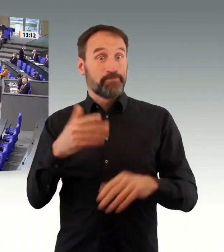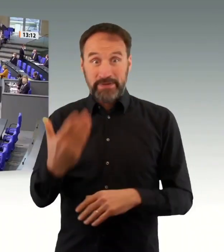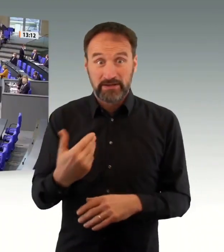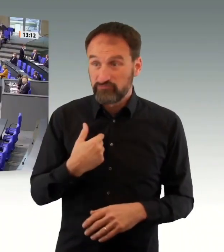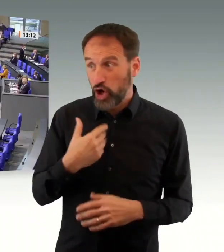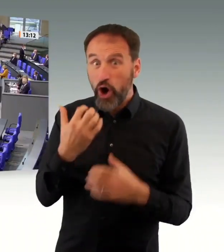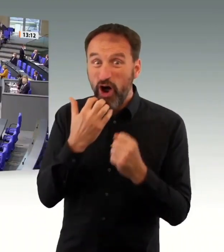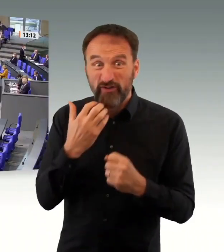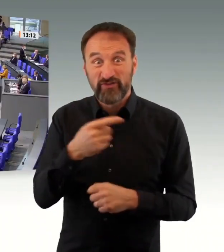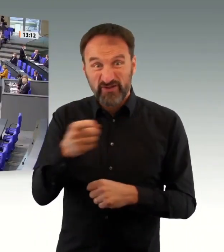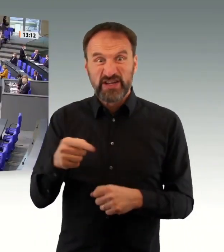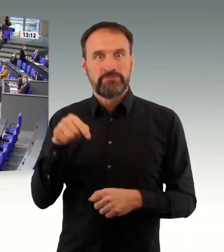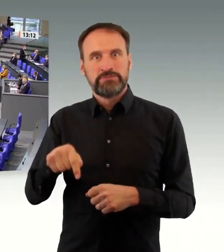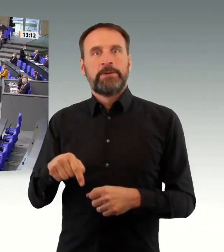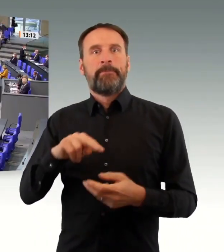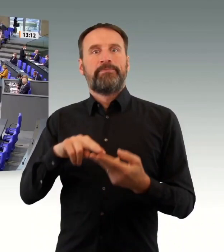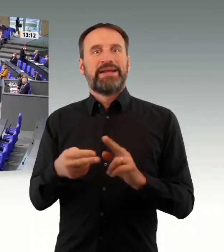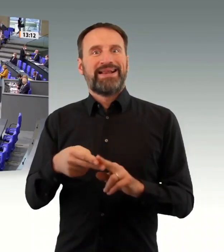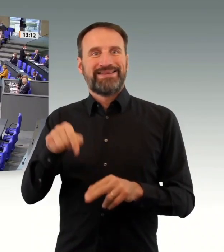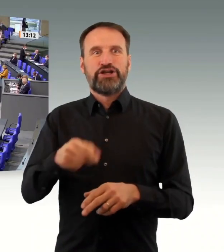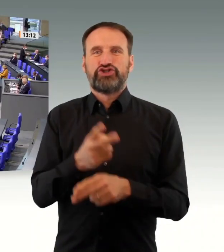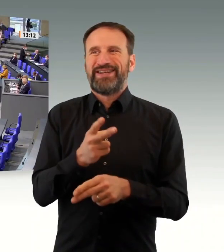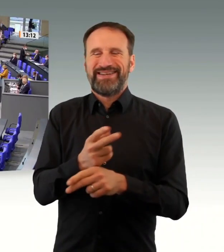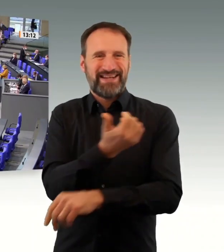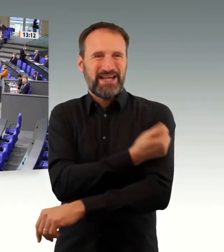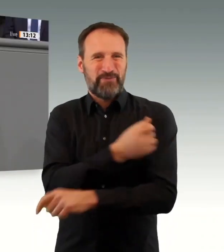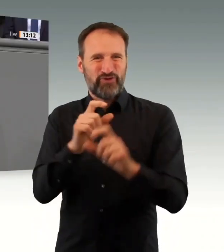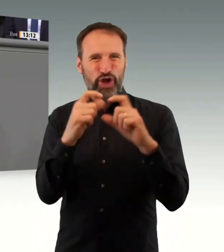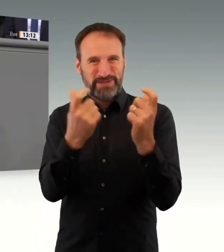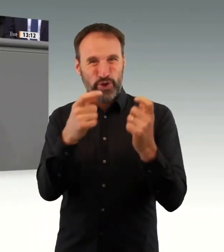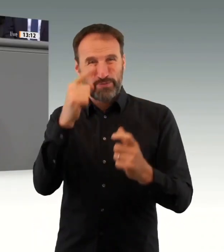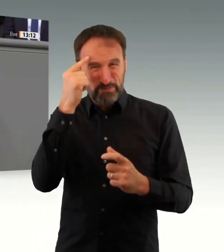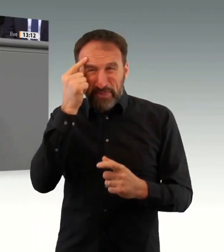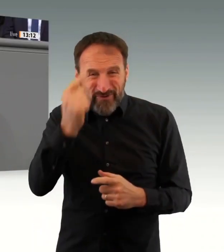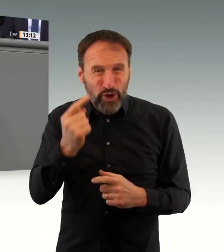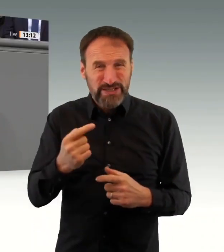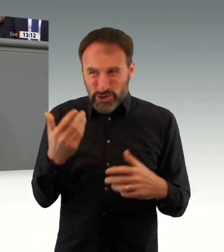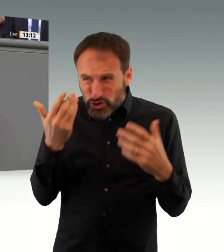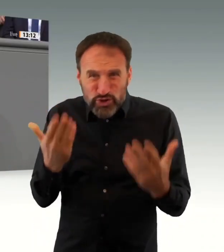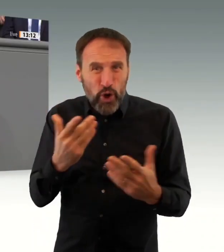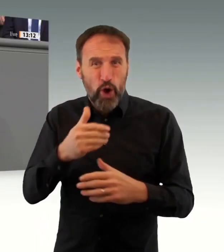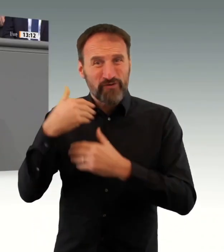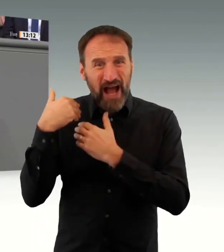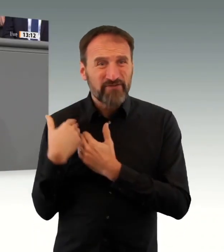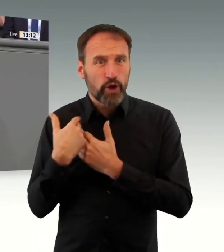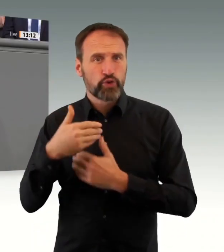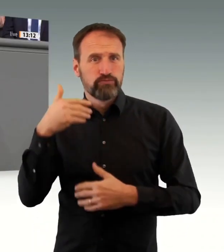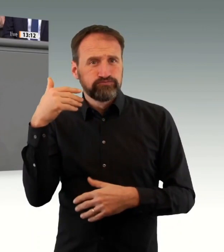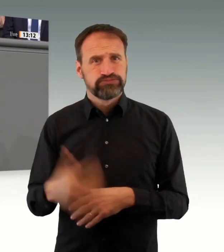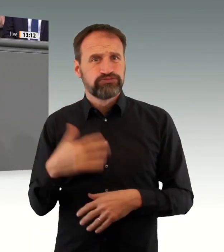und Sie zum Sündenbock machen, falls das Impfexperiment schiefgeht. Eine Rüge eines